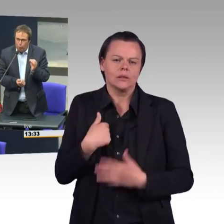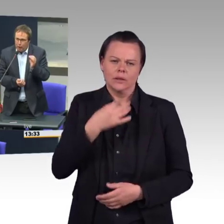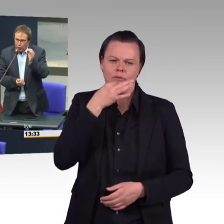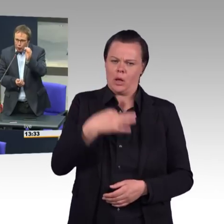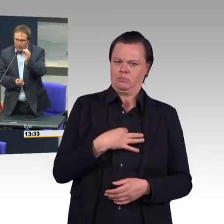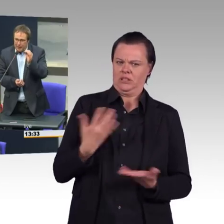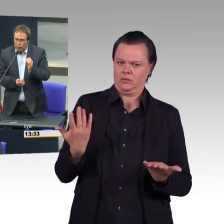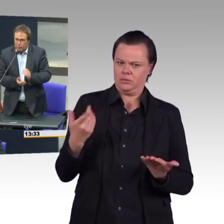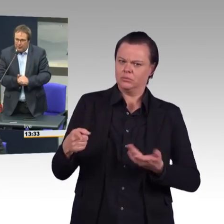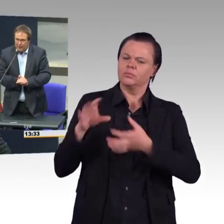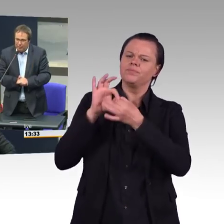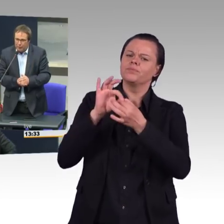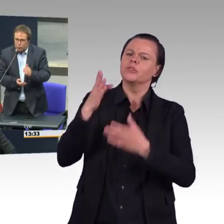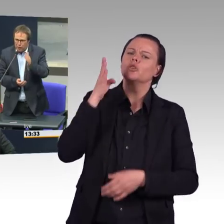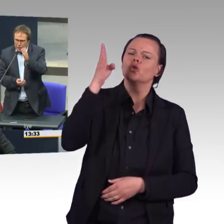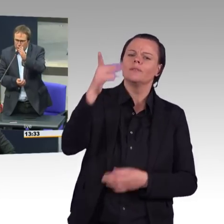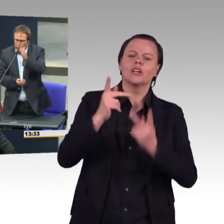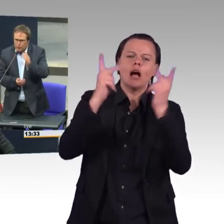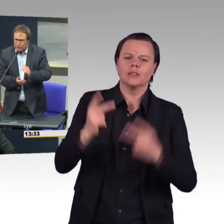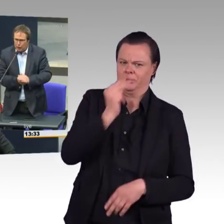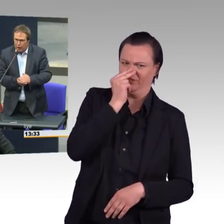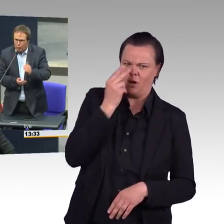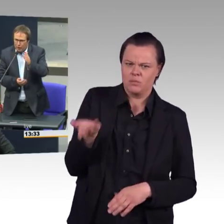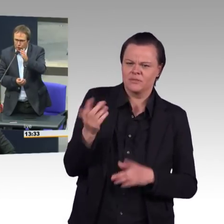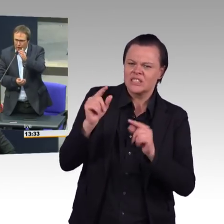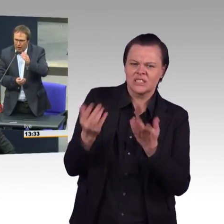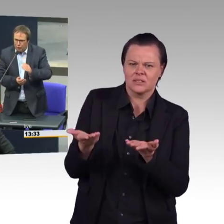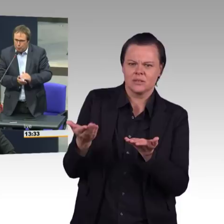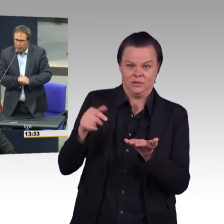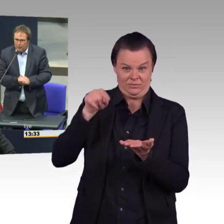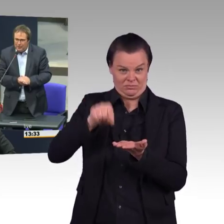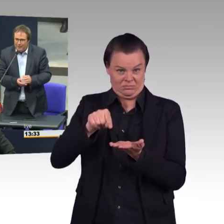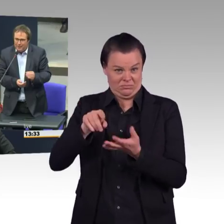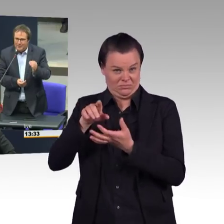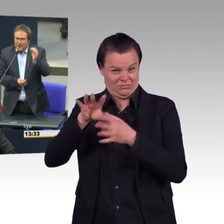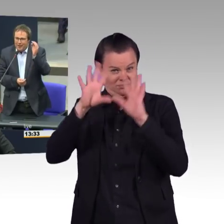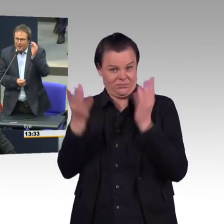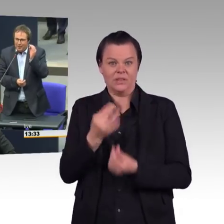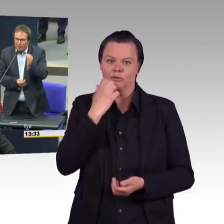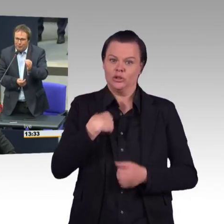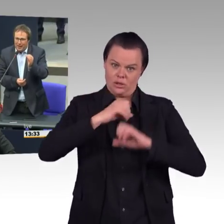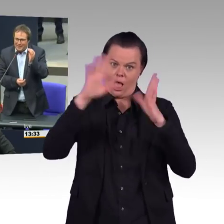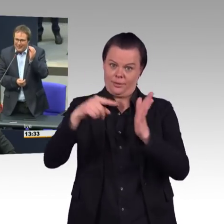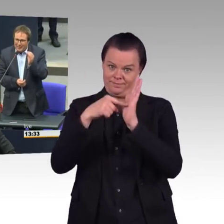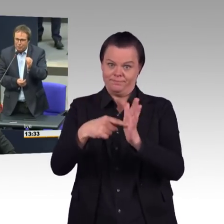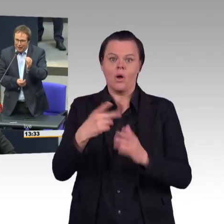Gruppen, da gehört übrigens auch der BDEW zu, dessen Vorsitzender, glaube ich,-Mitglied ist, dass das